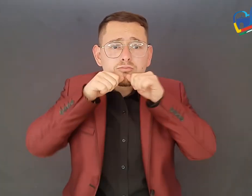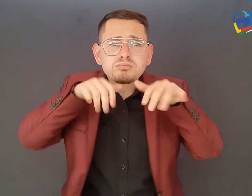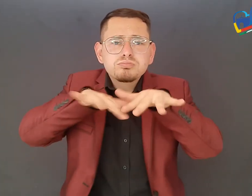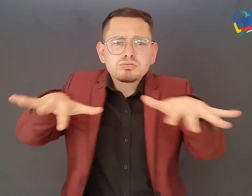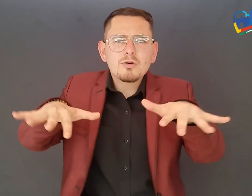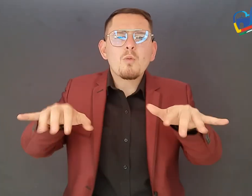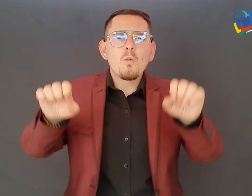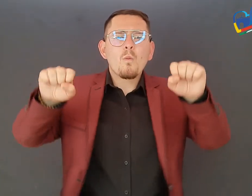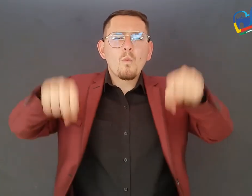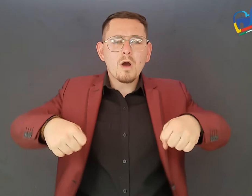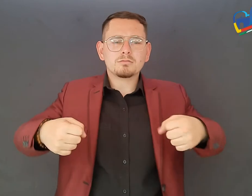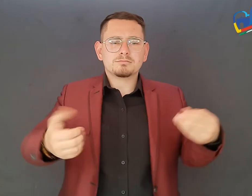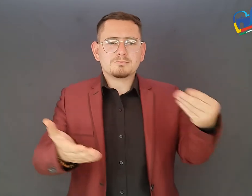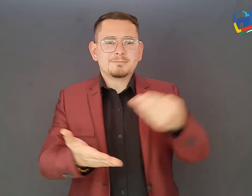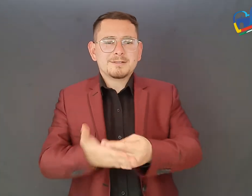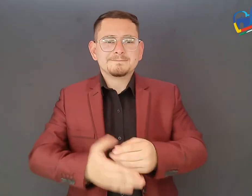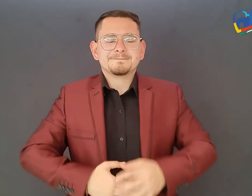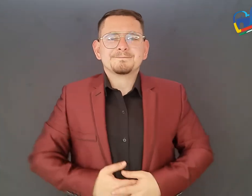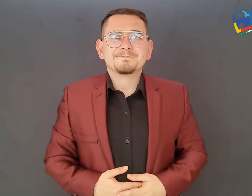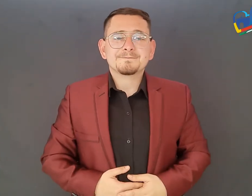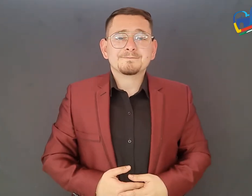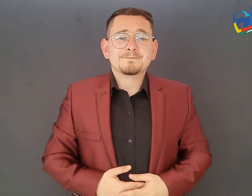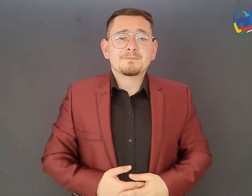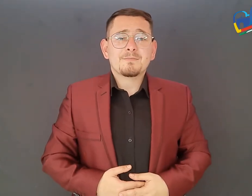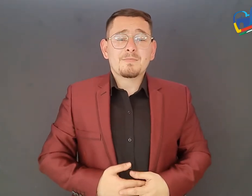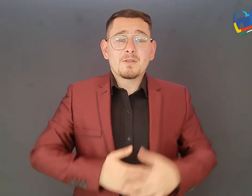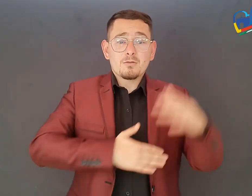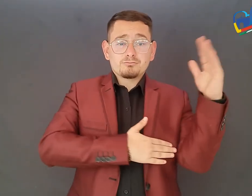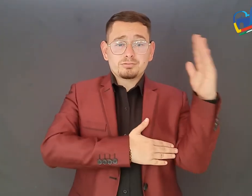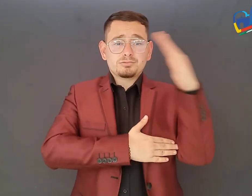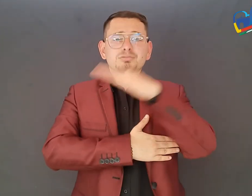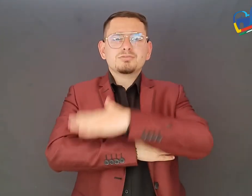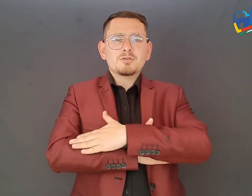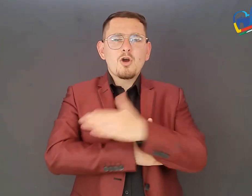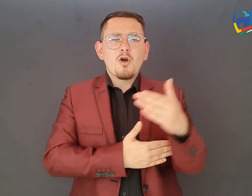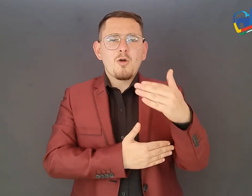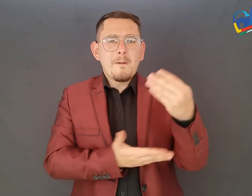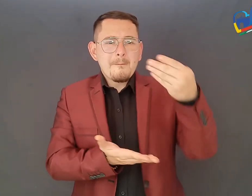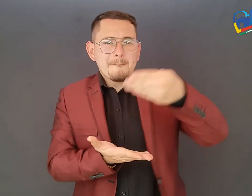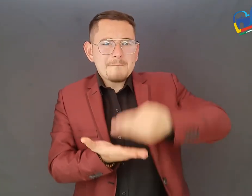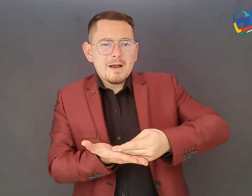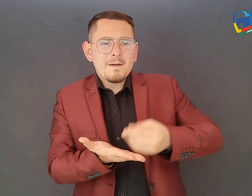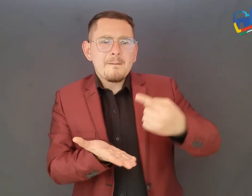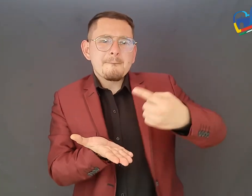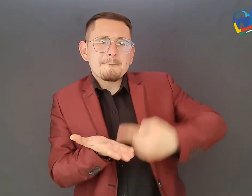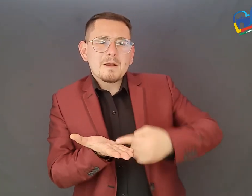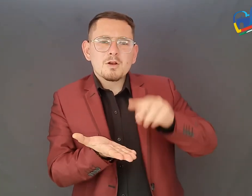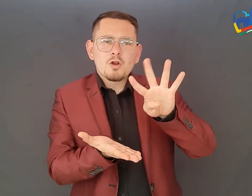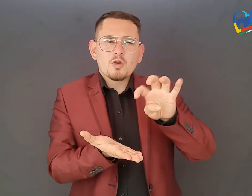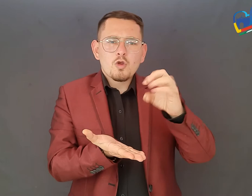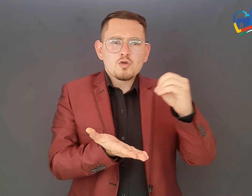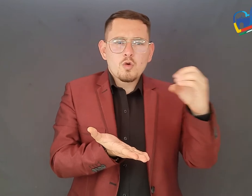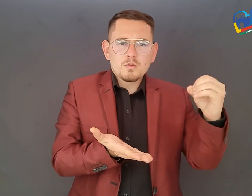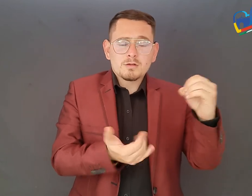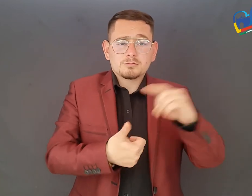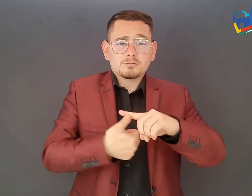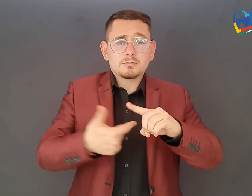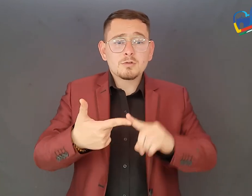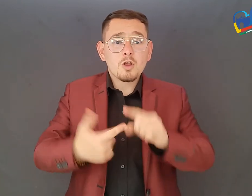Diurno y días ordinarios, 1.900 pesos Nocturno, domingos y festivos, 2